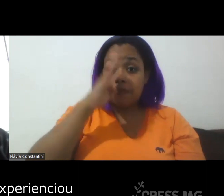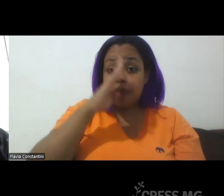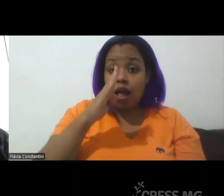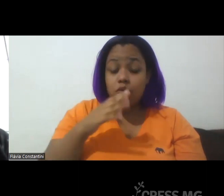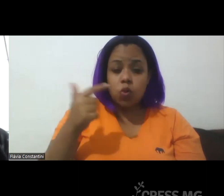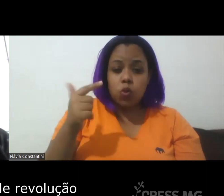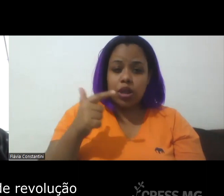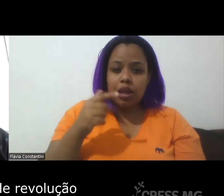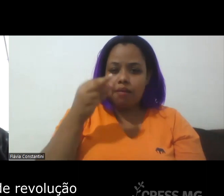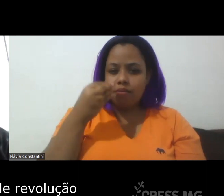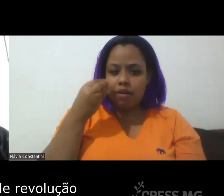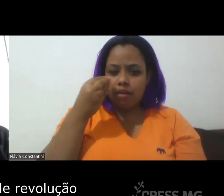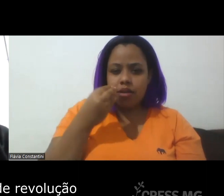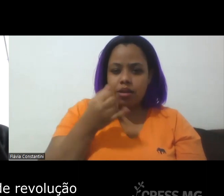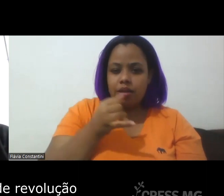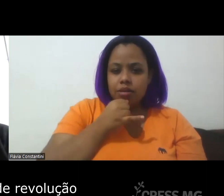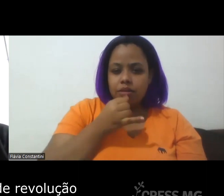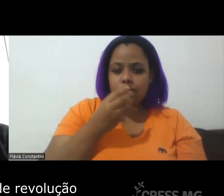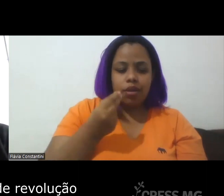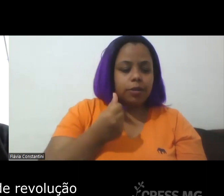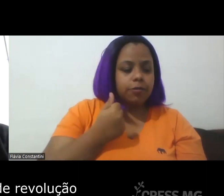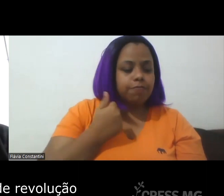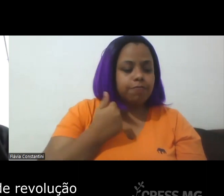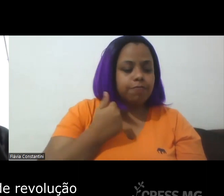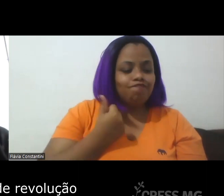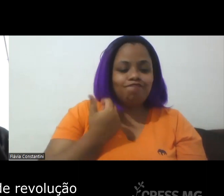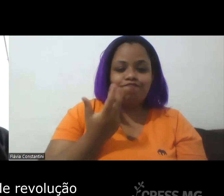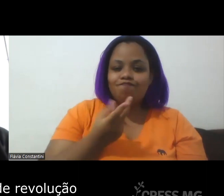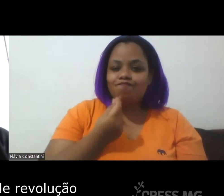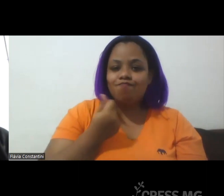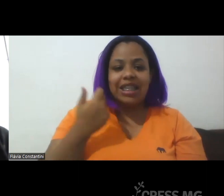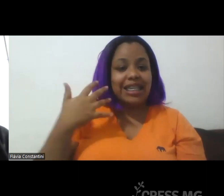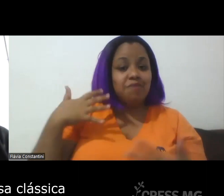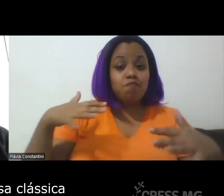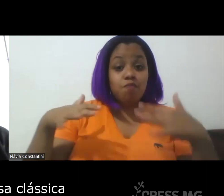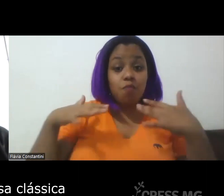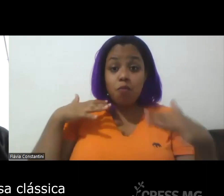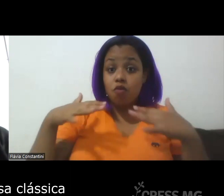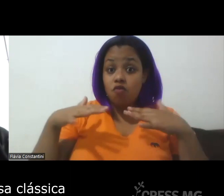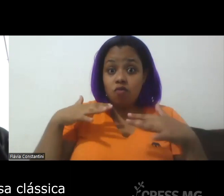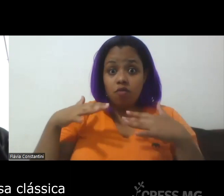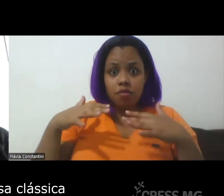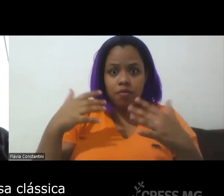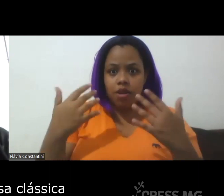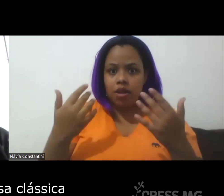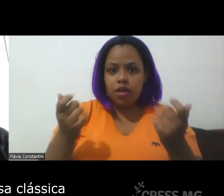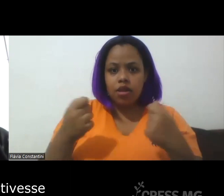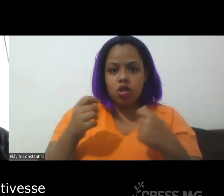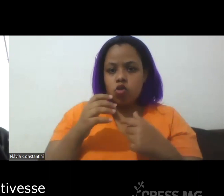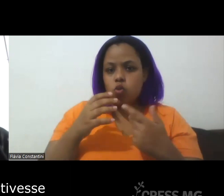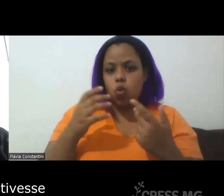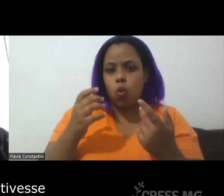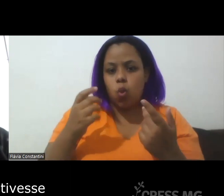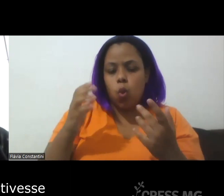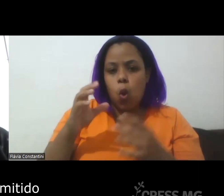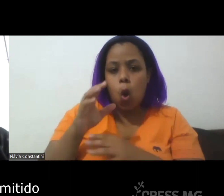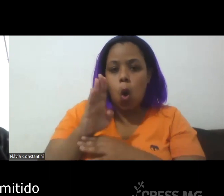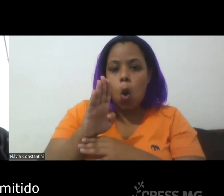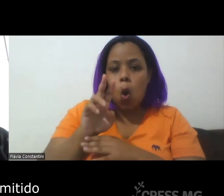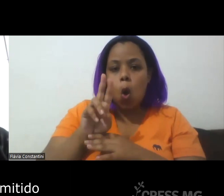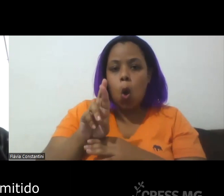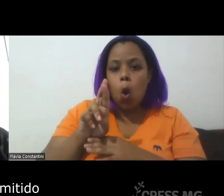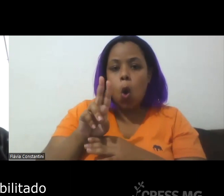um tipo de revolução burguesa clássica que tivesse